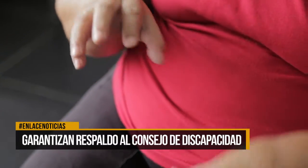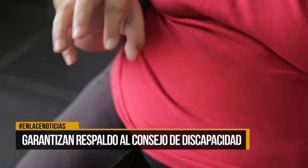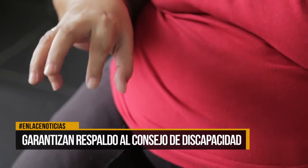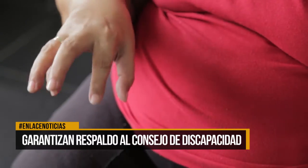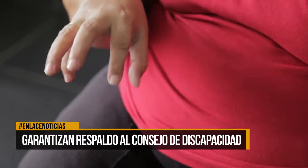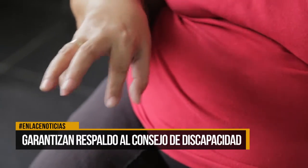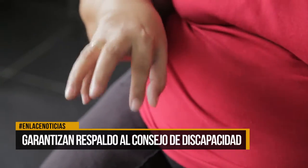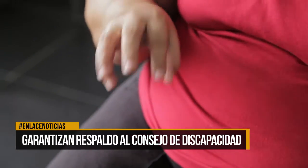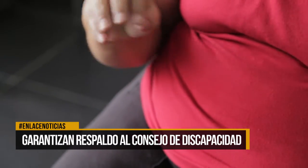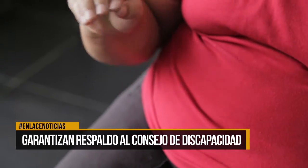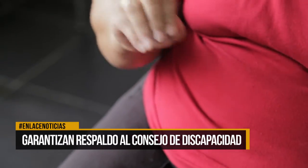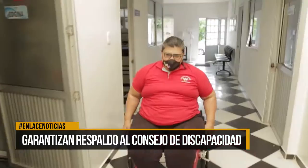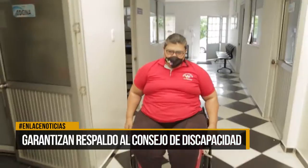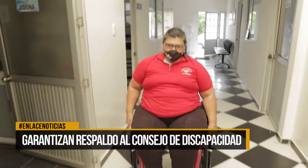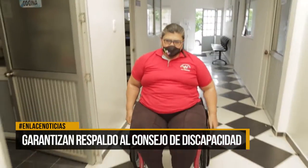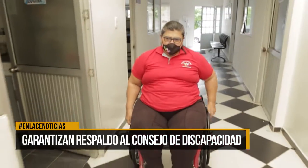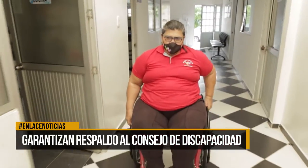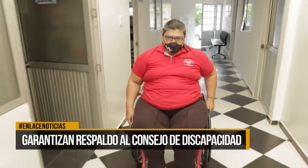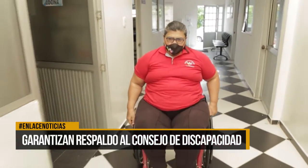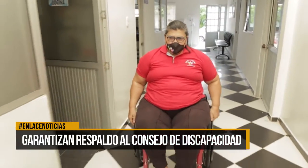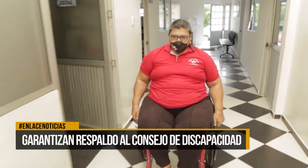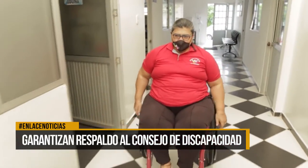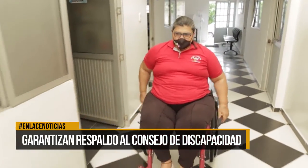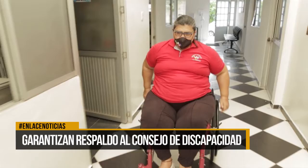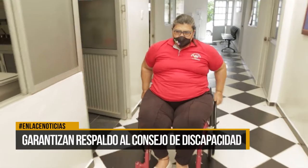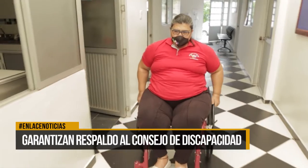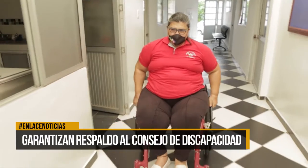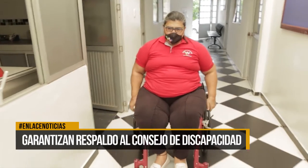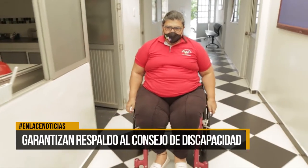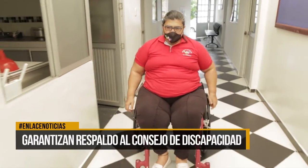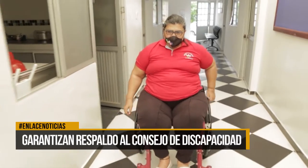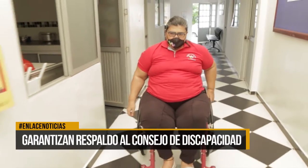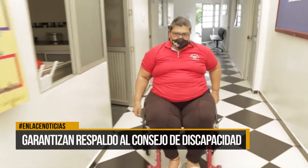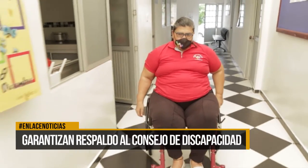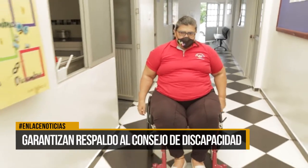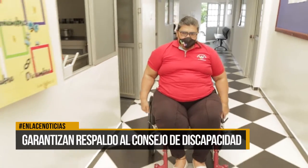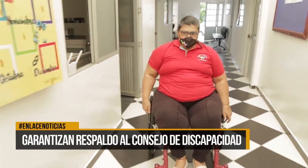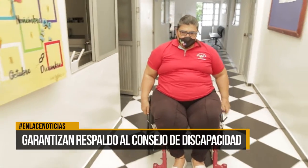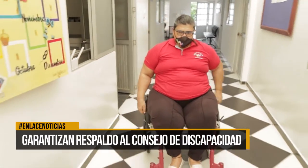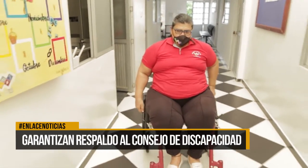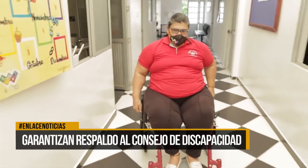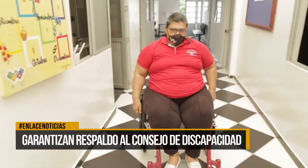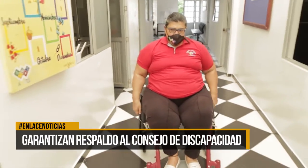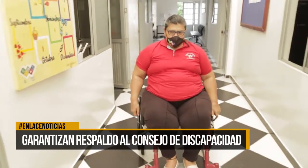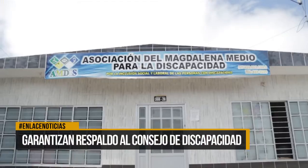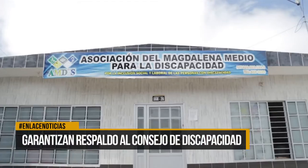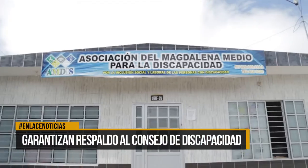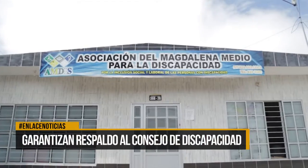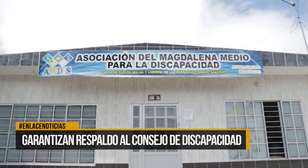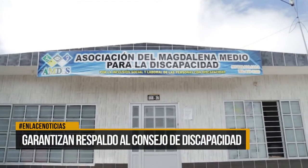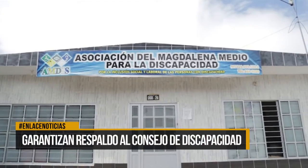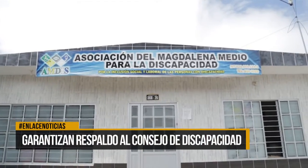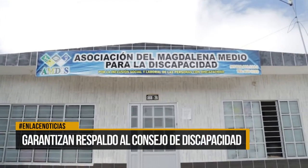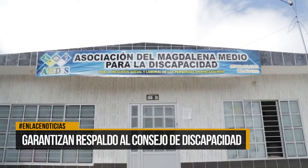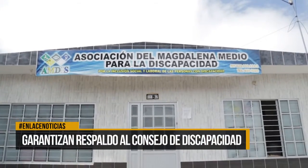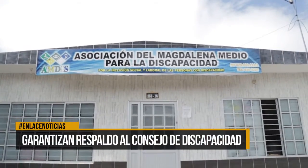el diseño y la elaboración de las propuestas de programas y proyectos que se deben elaborar en el municipio de Barranca Bermeja,